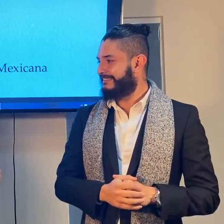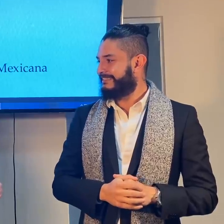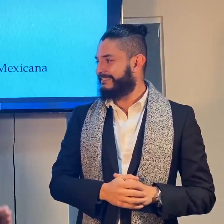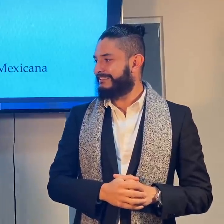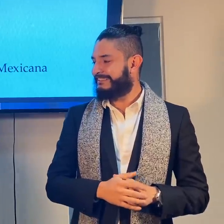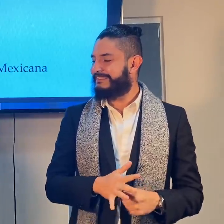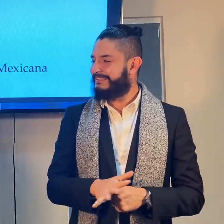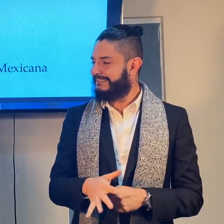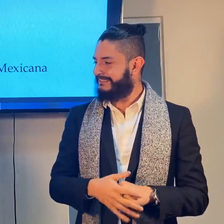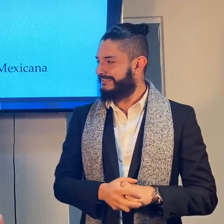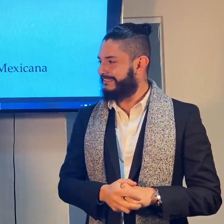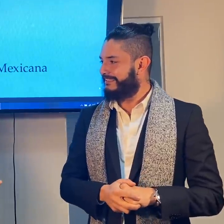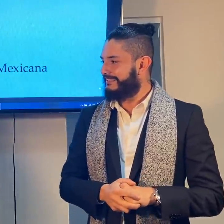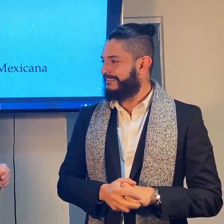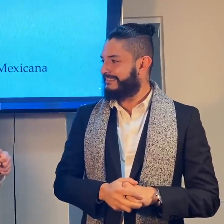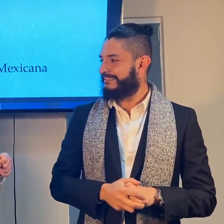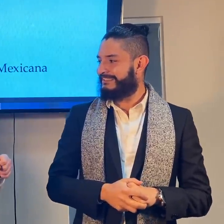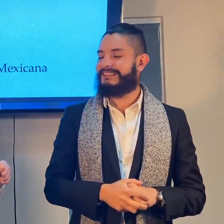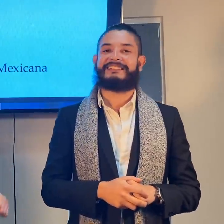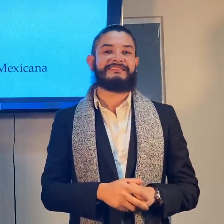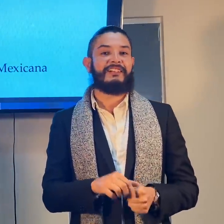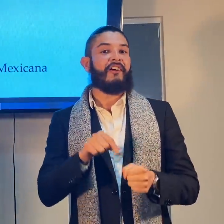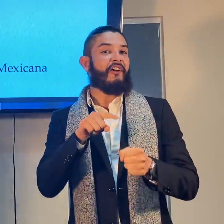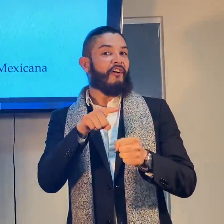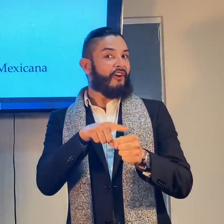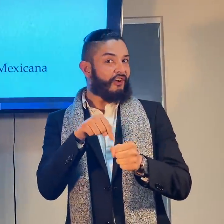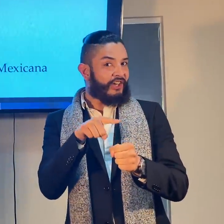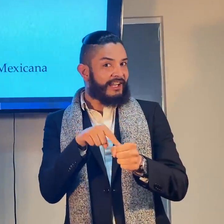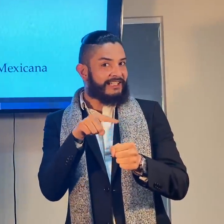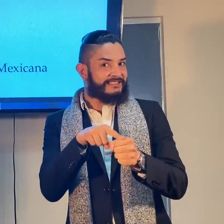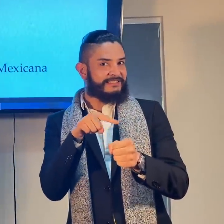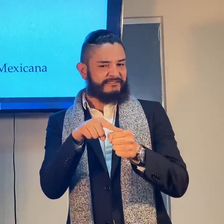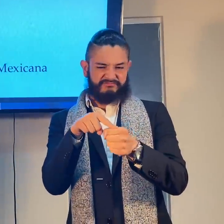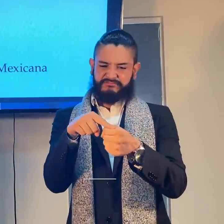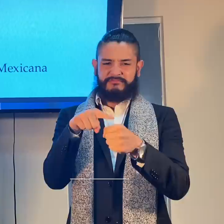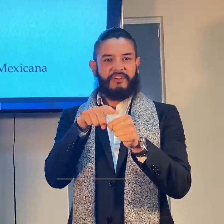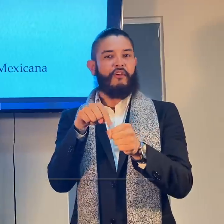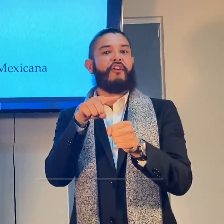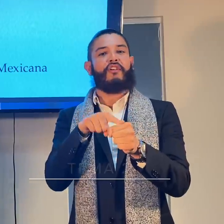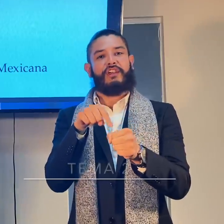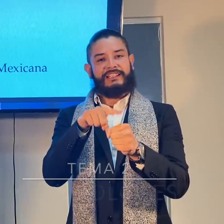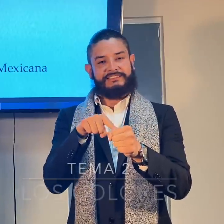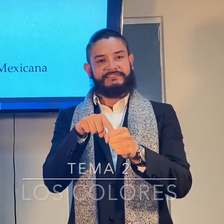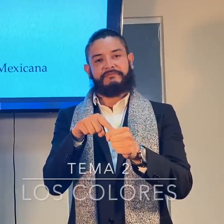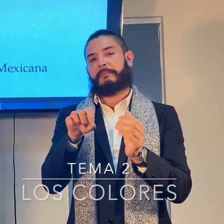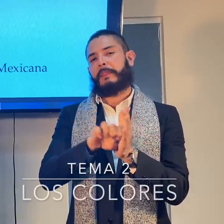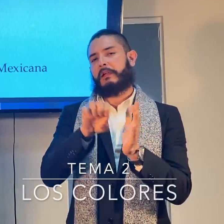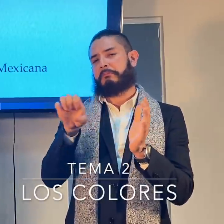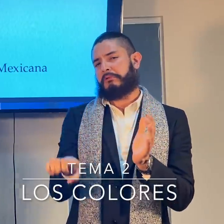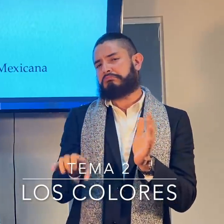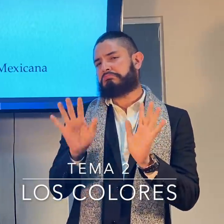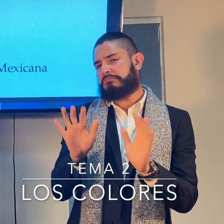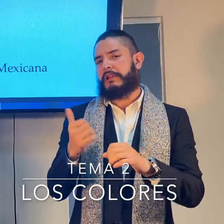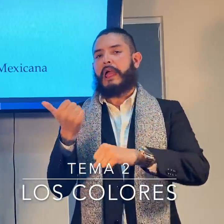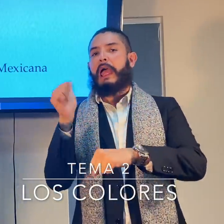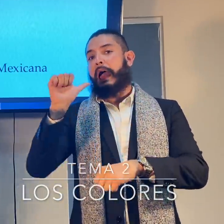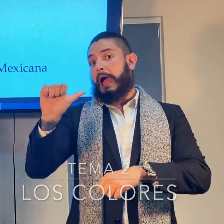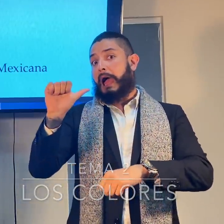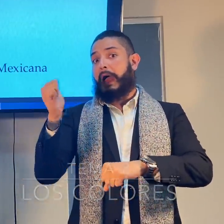Otro tema, ¿cuál? Ok, vamos a ver el tema de colores. Esta es la seña de colores. Por ejemplo,